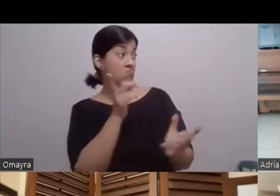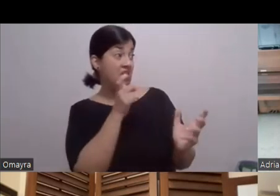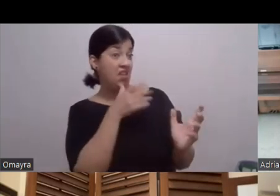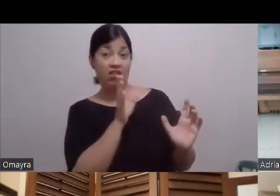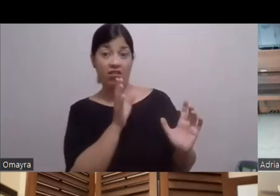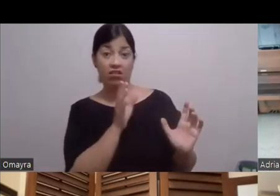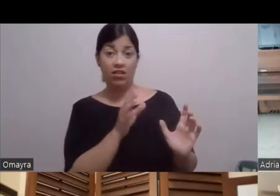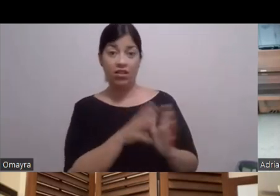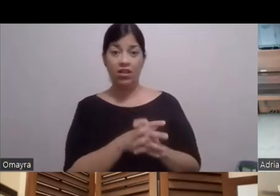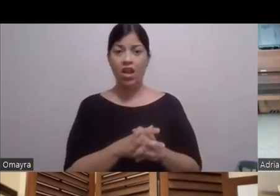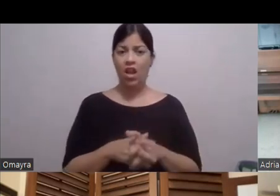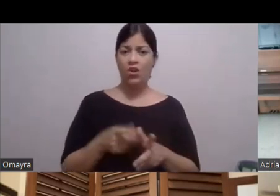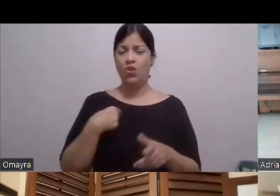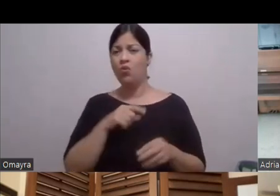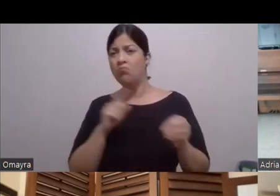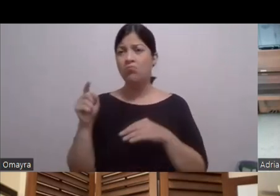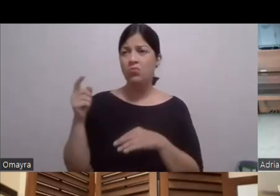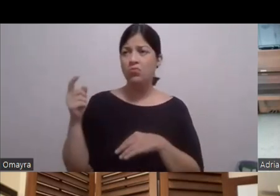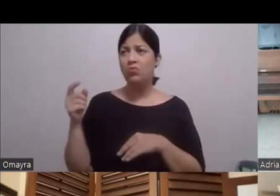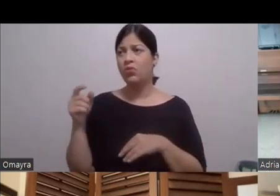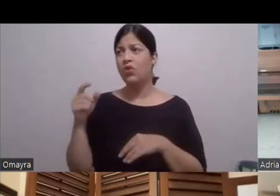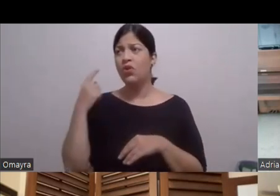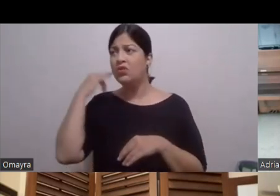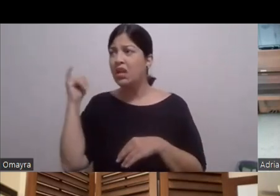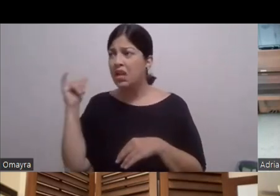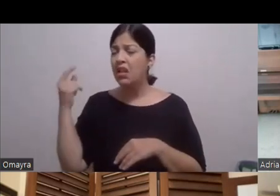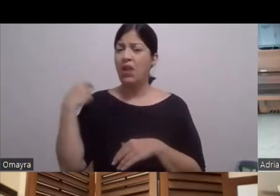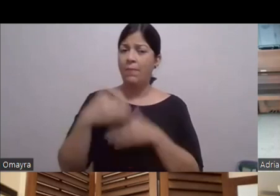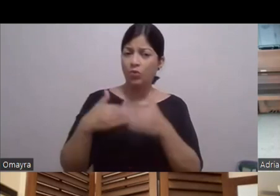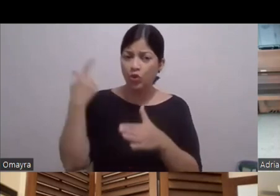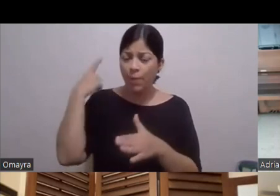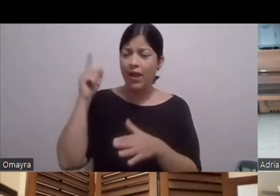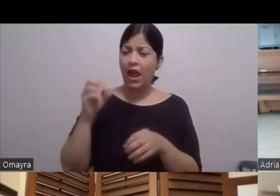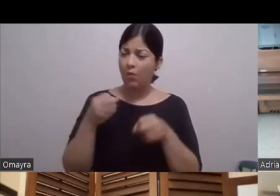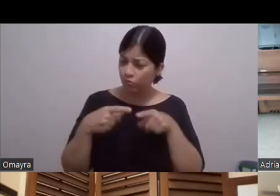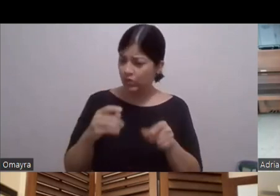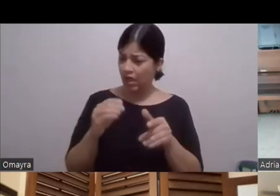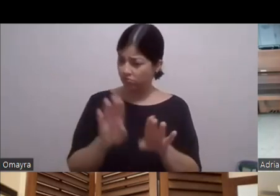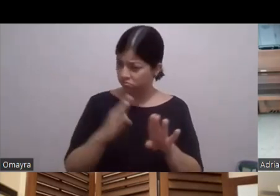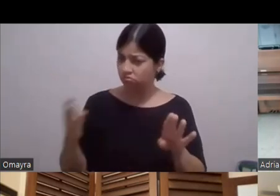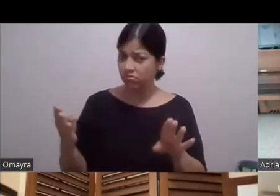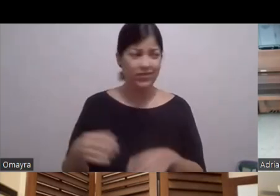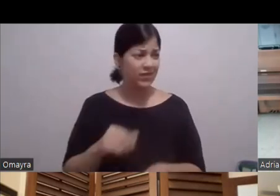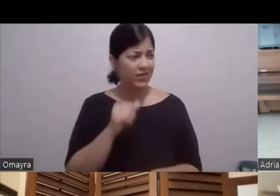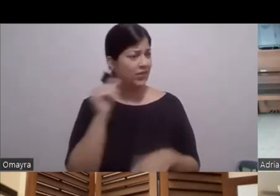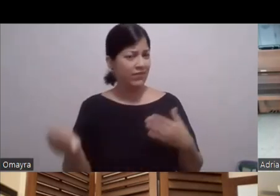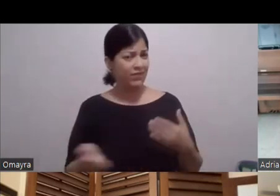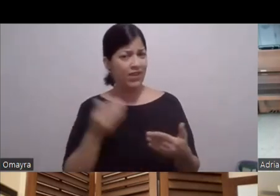a los ángeles ahora Porque esta producción Nos va a abrir las puertas Y yo le dije Ojo No es así de fácil No es así de fácil Y muchos de ellos se fueron